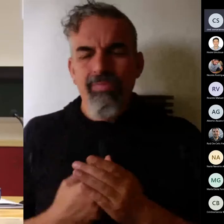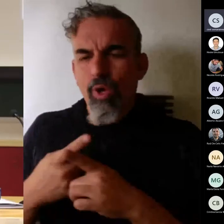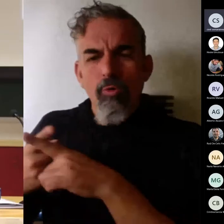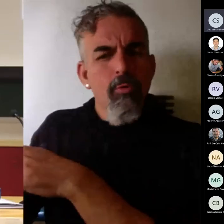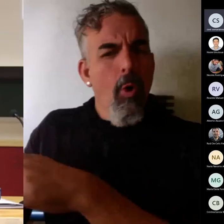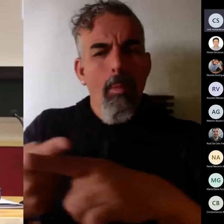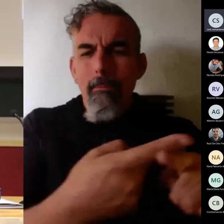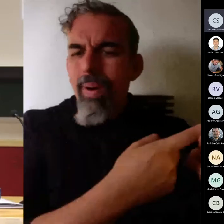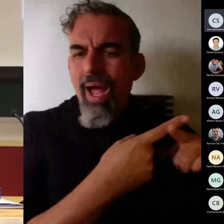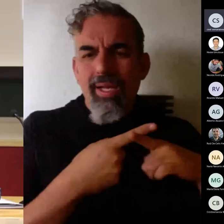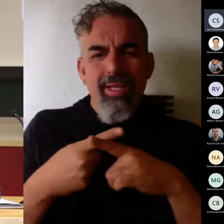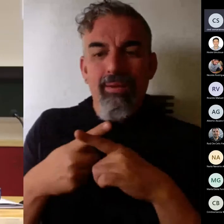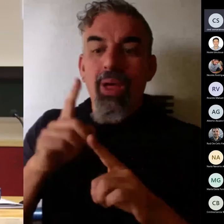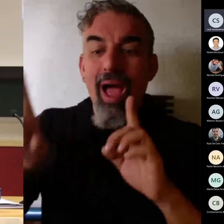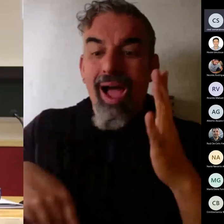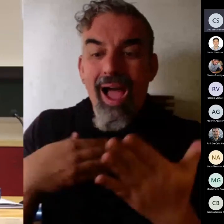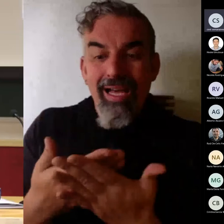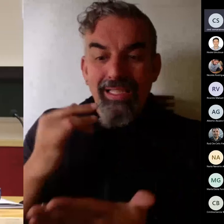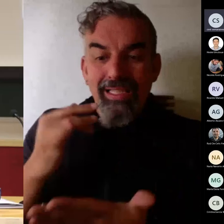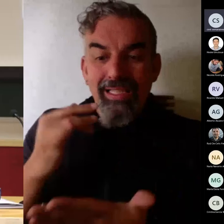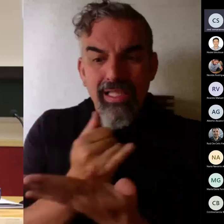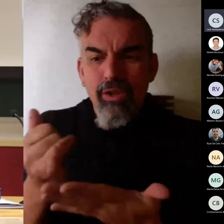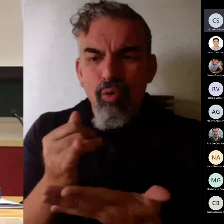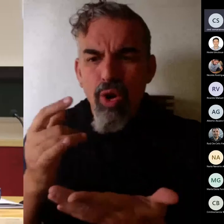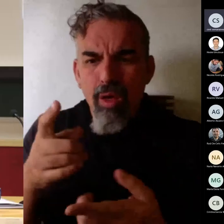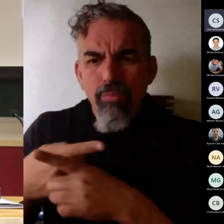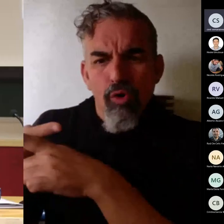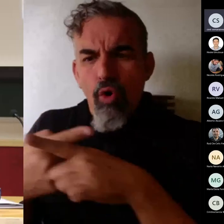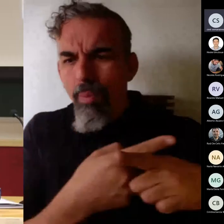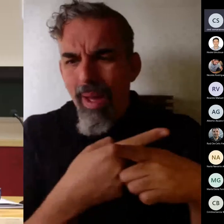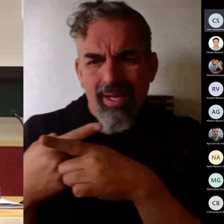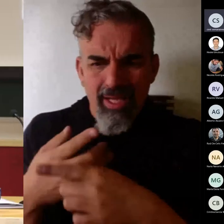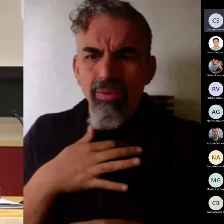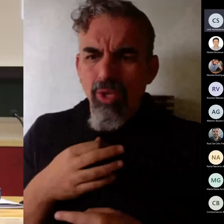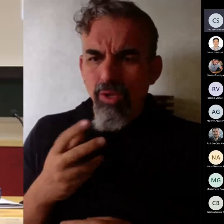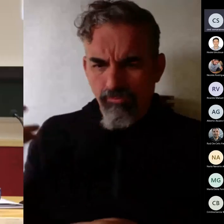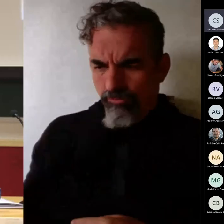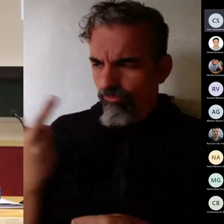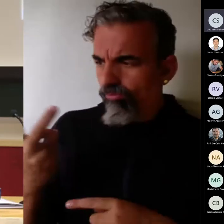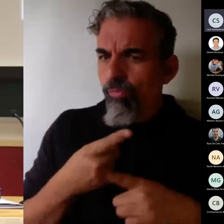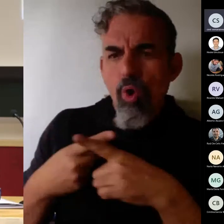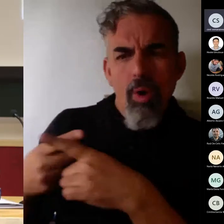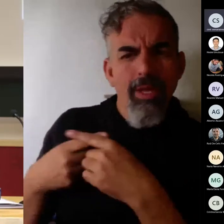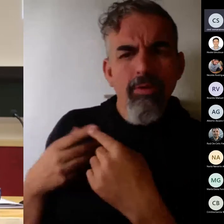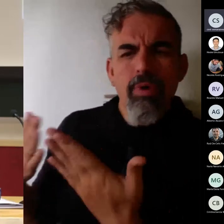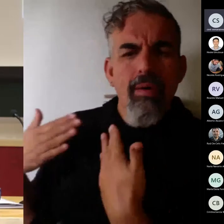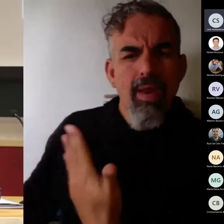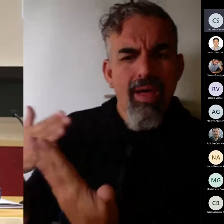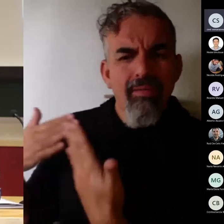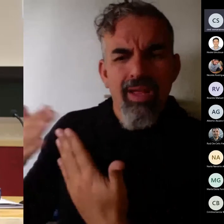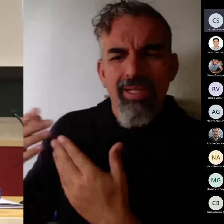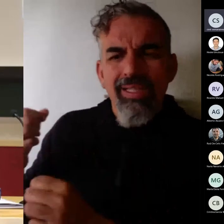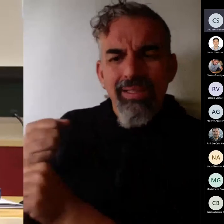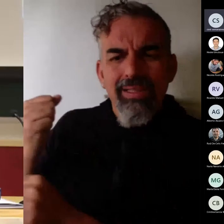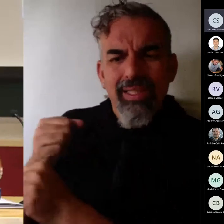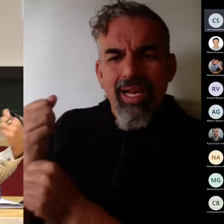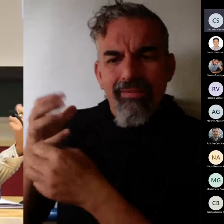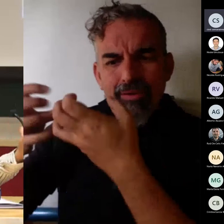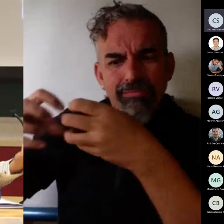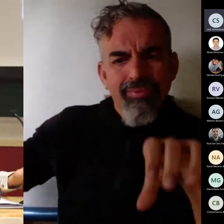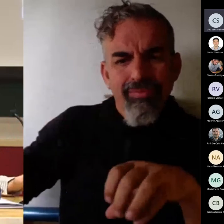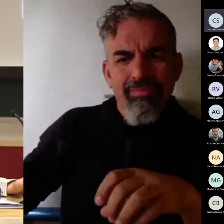situaciones comparten asignaturas pues vamos a planificar entre dos y vamos a aprender entre los dos y vamos a repartirnos el trabajo del feedback